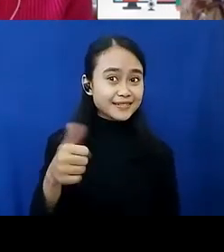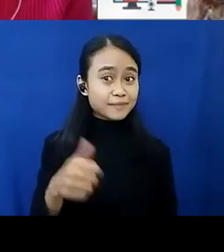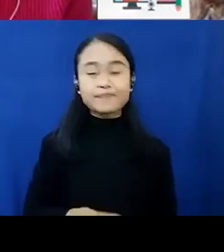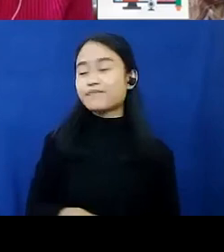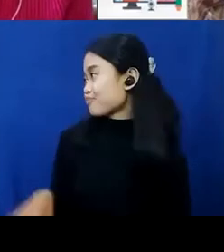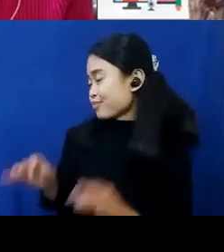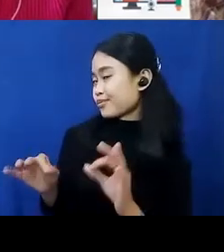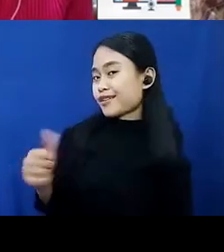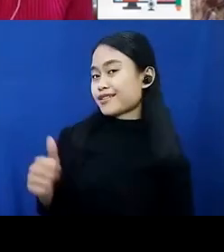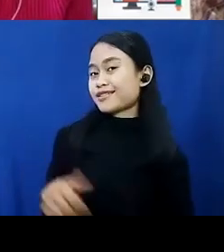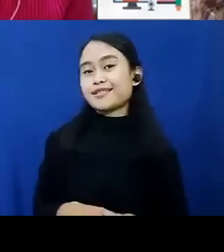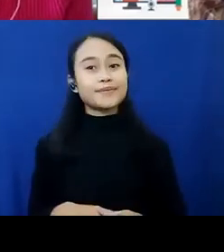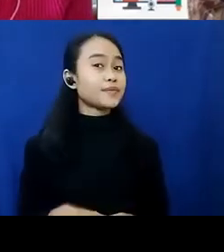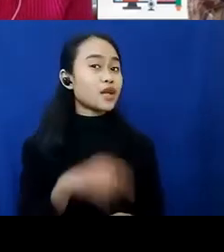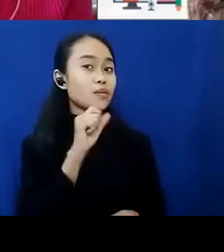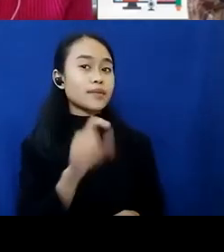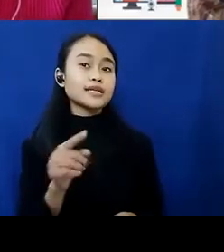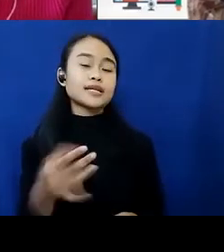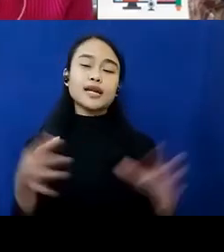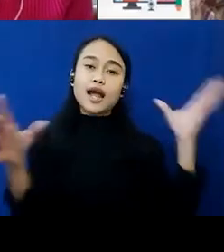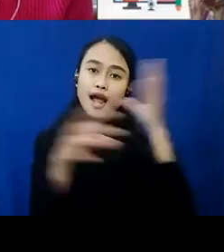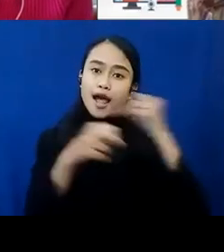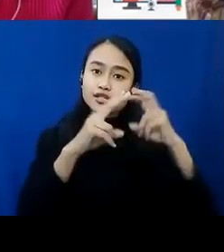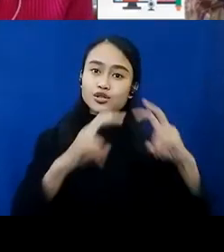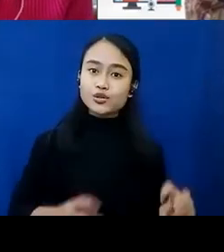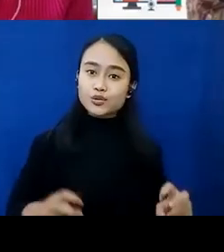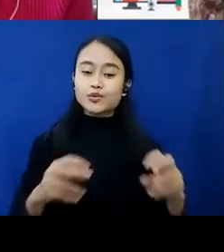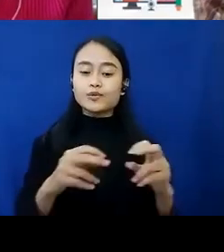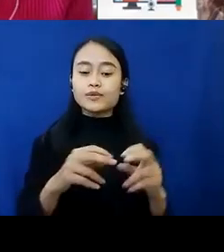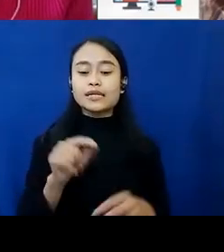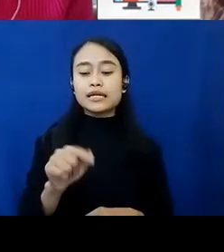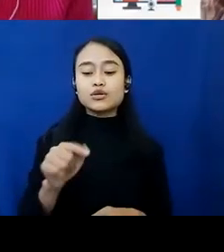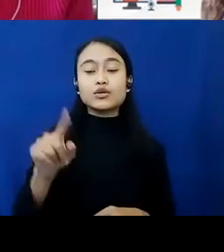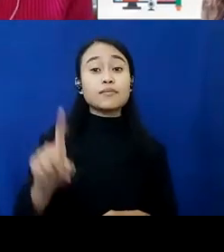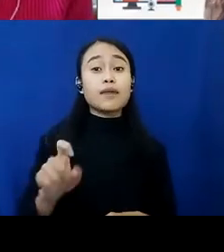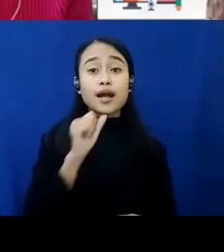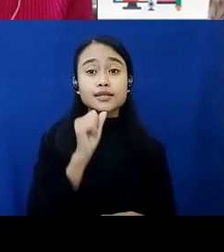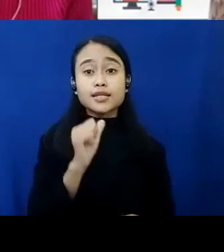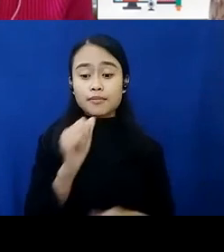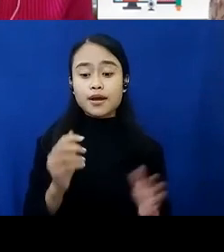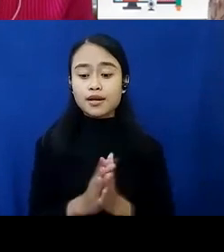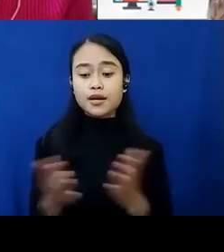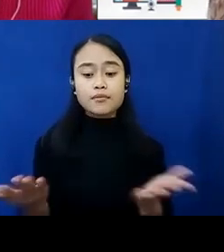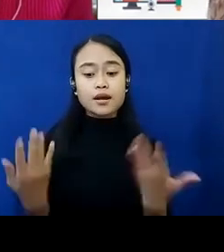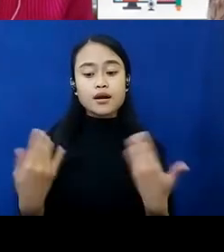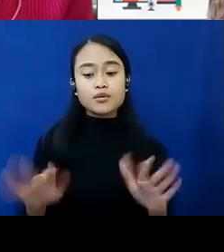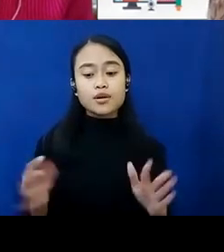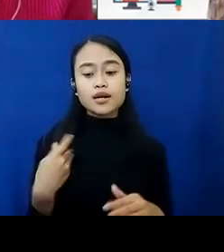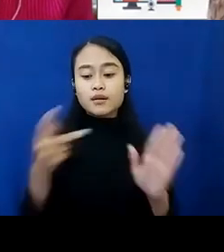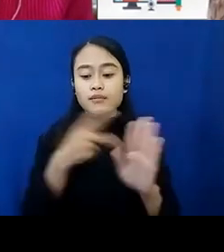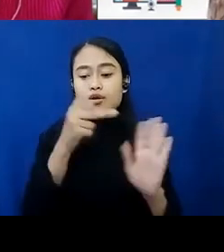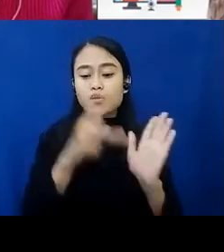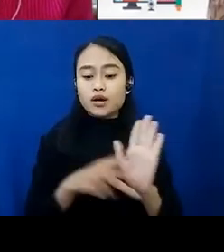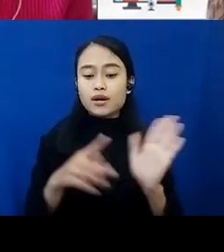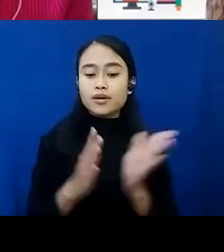pertanyaannya adalah hasil survei dari penelitian itu digunakan oleh siapa dan apakah sudah ada program atau kegiatan